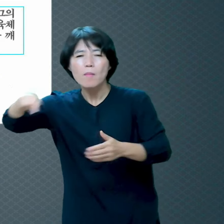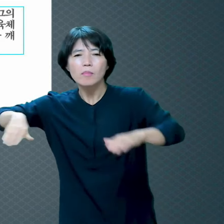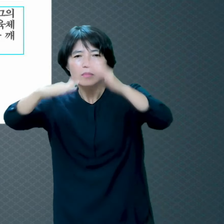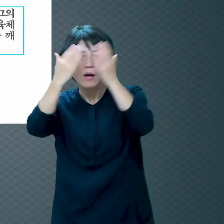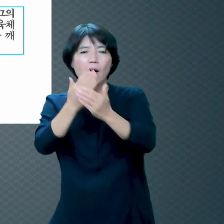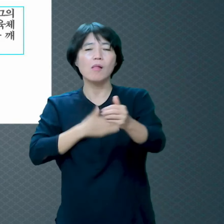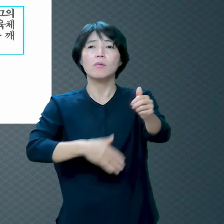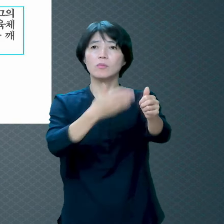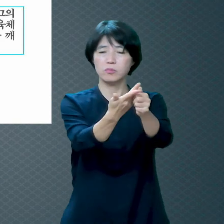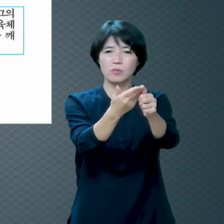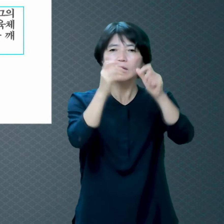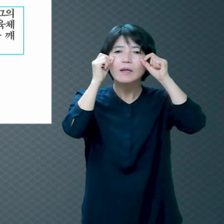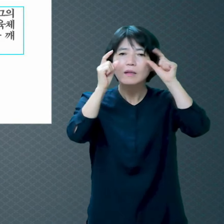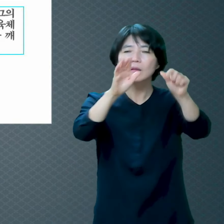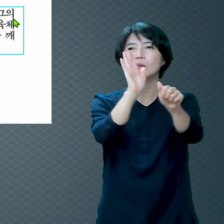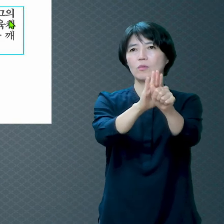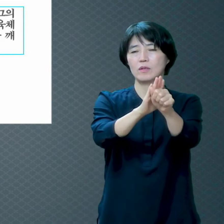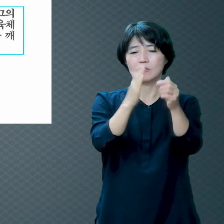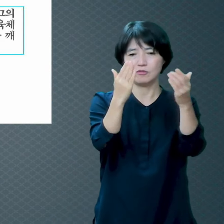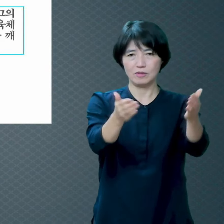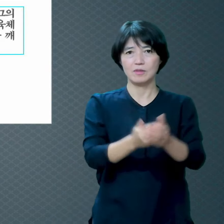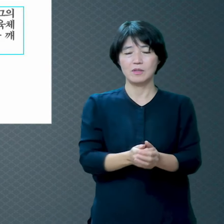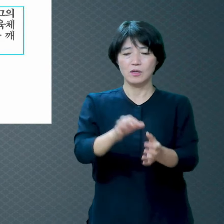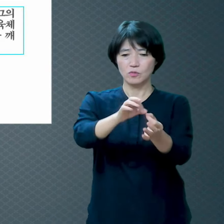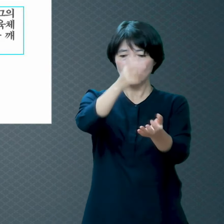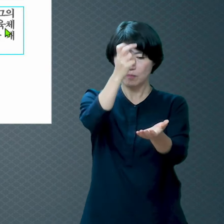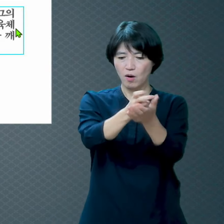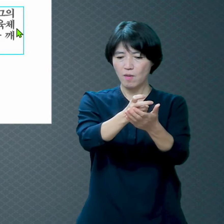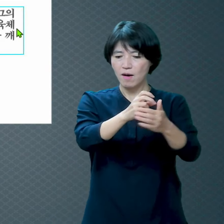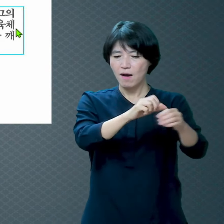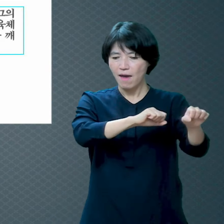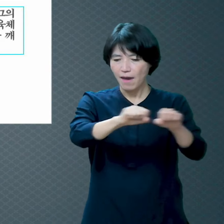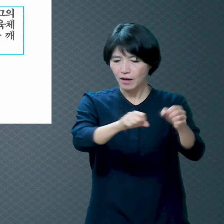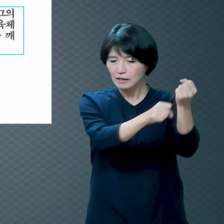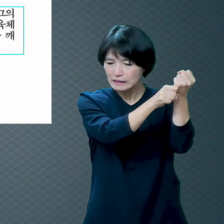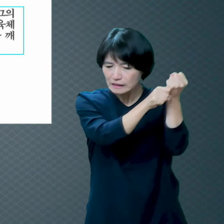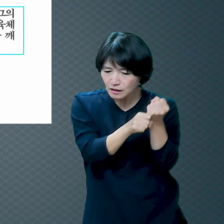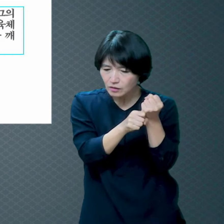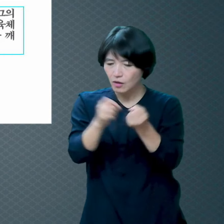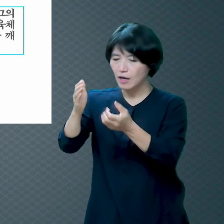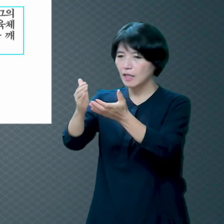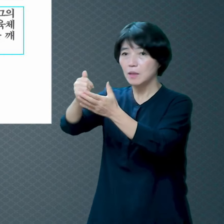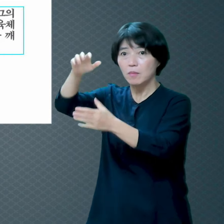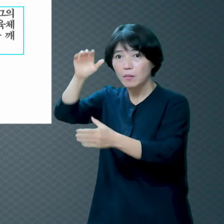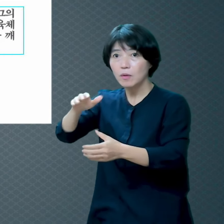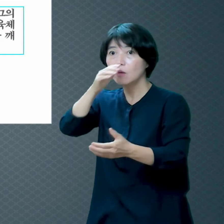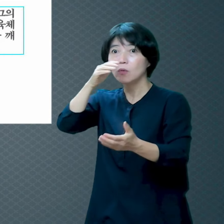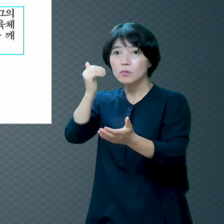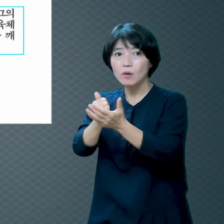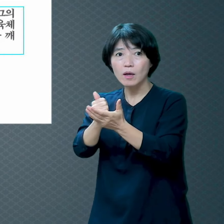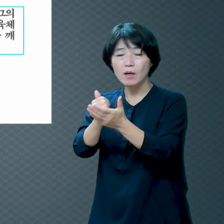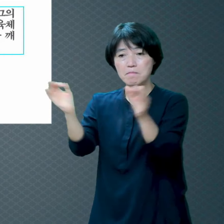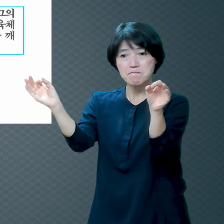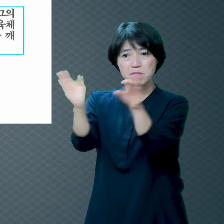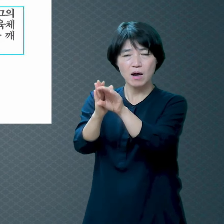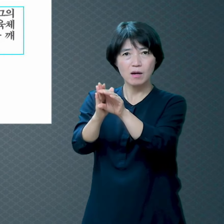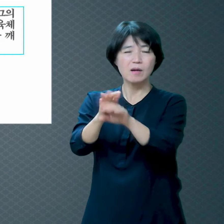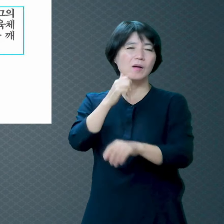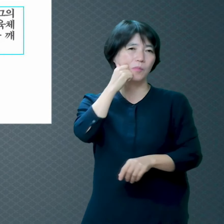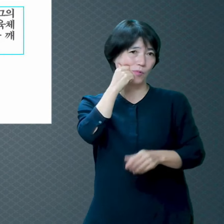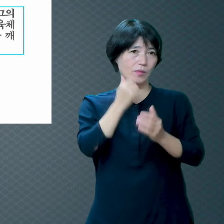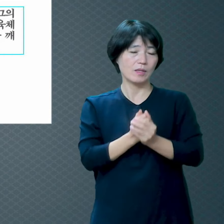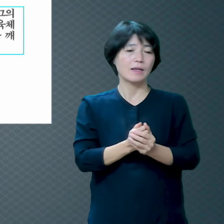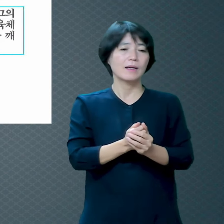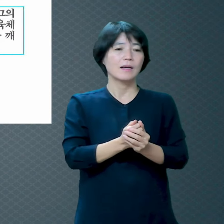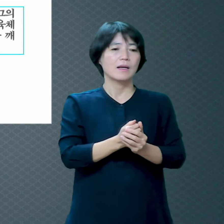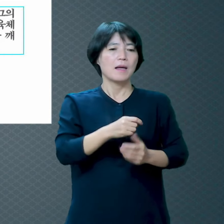율법의 행위로 그의 앞에 의롭다 하심을 얻을 육체가 없다 무슨 말이에요? 착하게 살아서